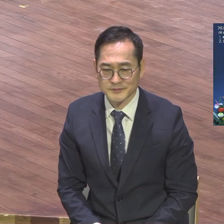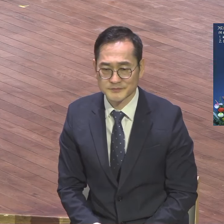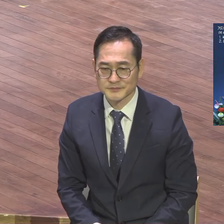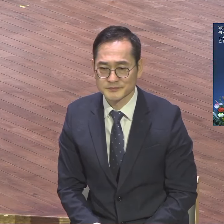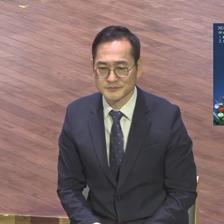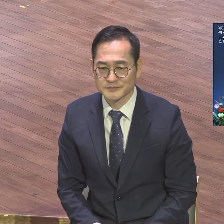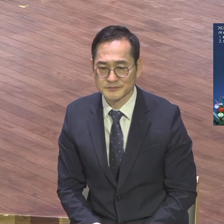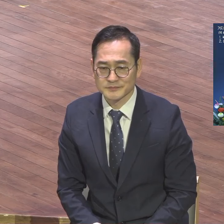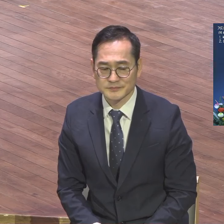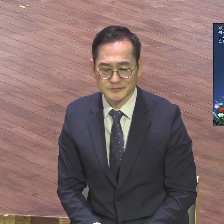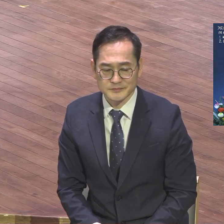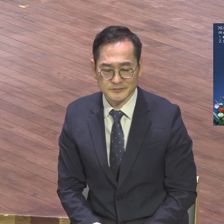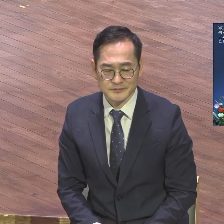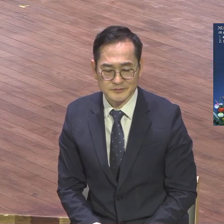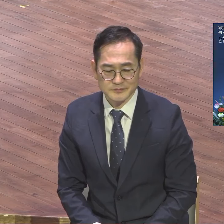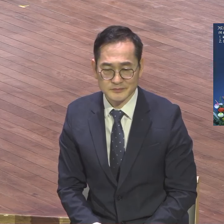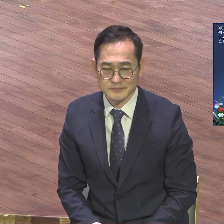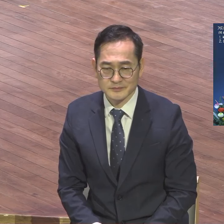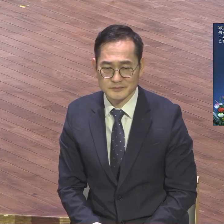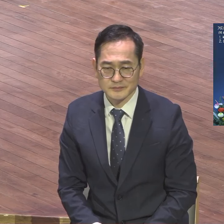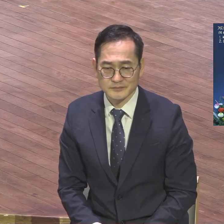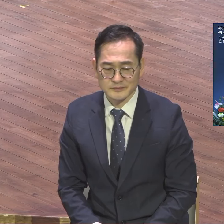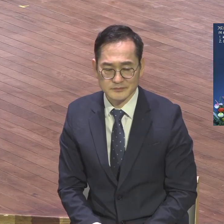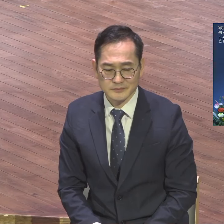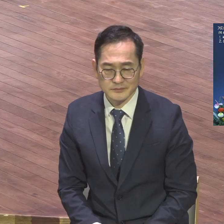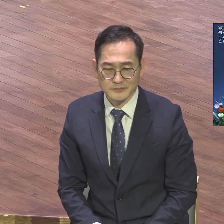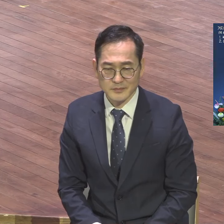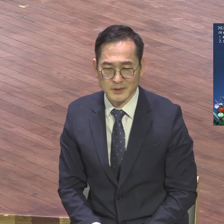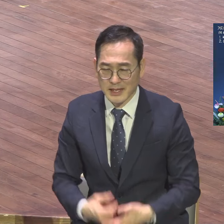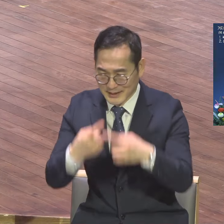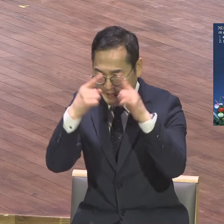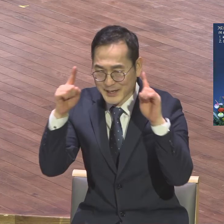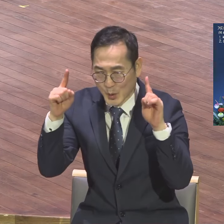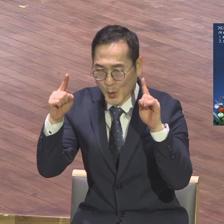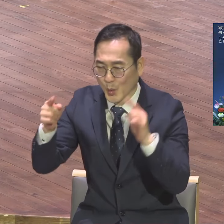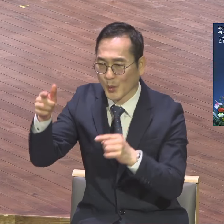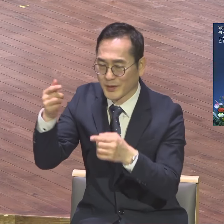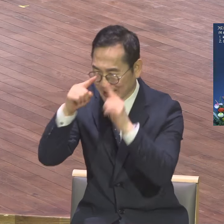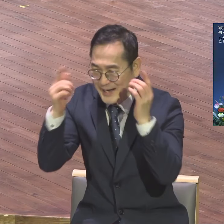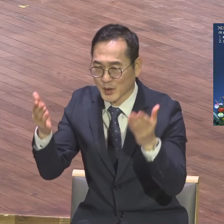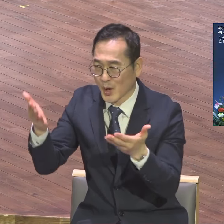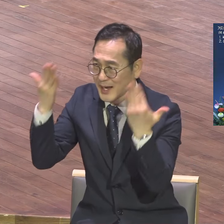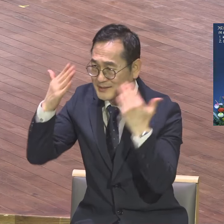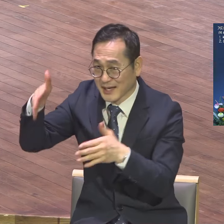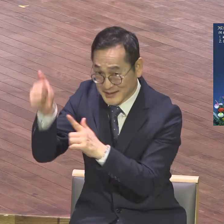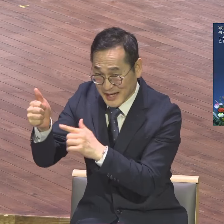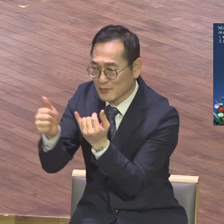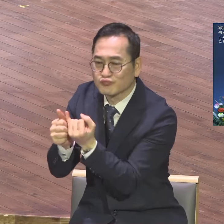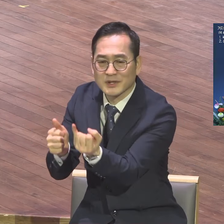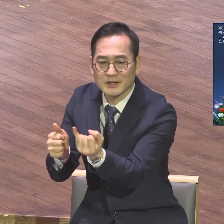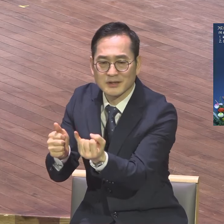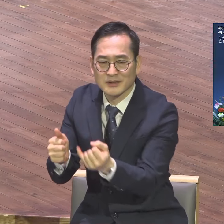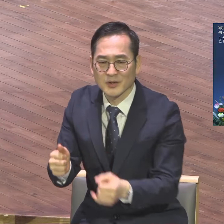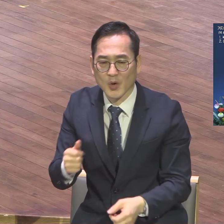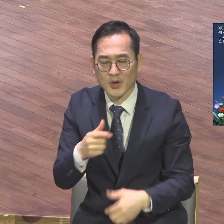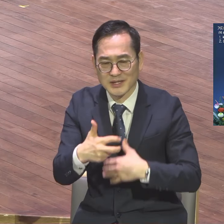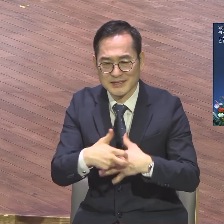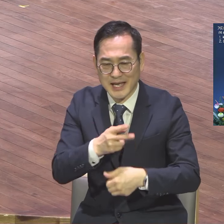정도냐. 대학 학장 부인 의사 부인 변호사 부인 검사